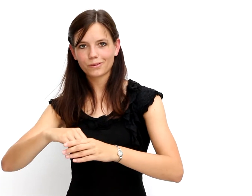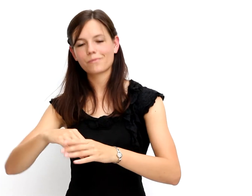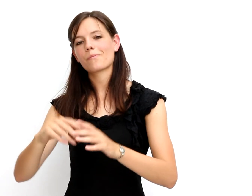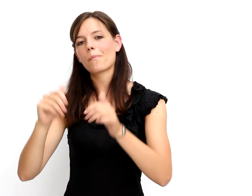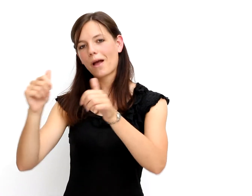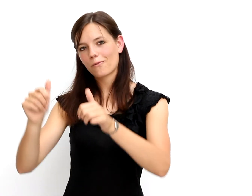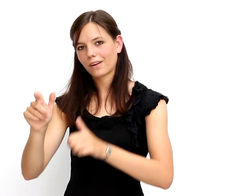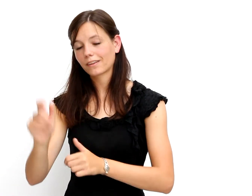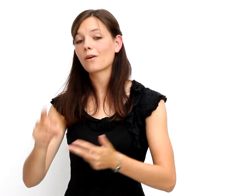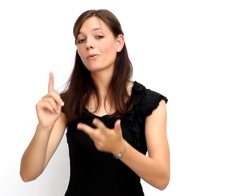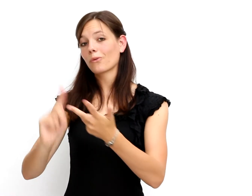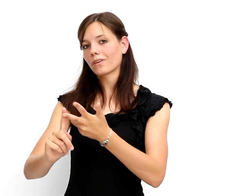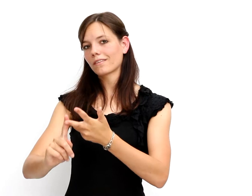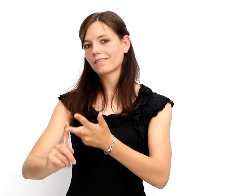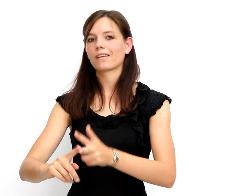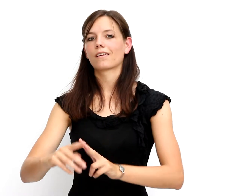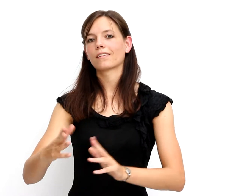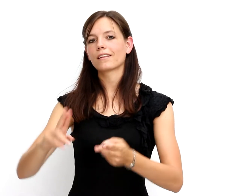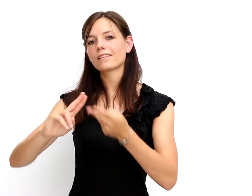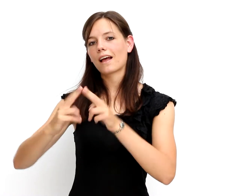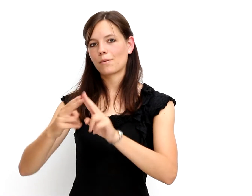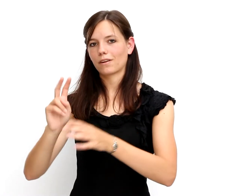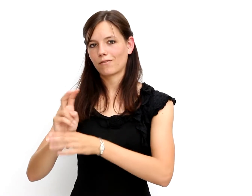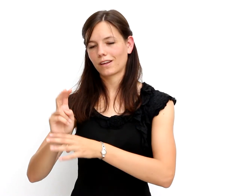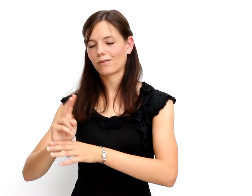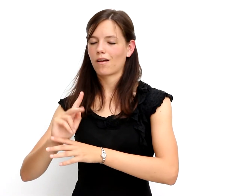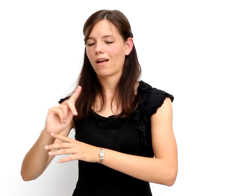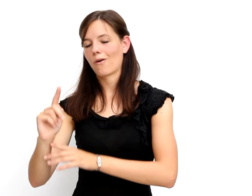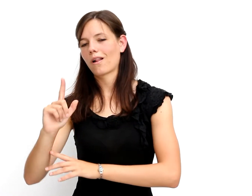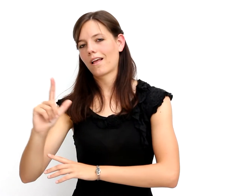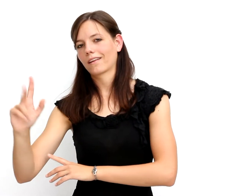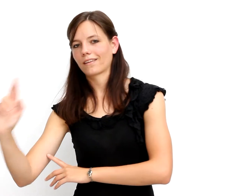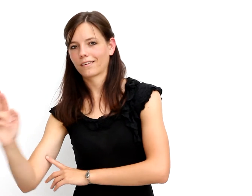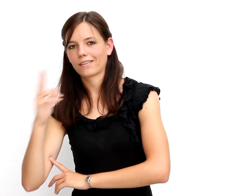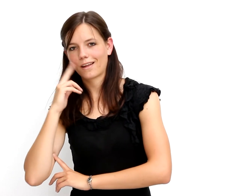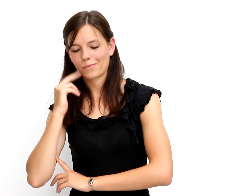Inklusionsbeauftragte und die Teilnehmendenvertretung, auch Lehrlingsrat genannt.